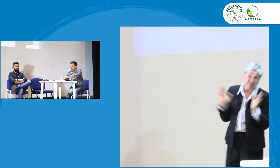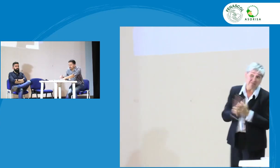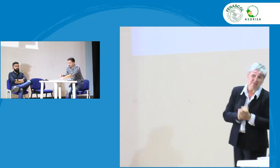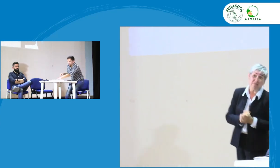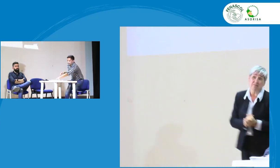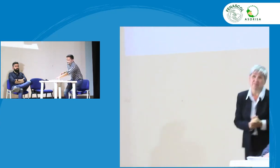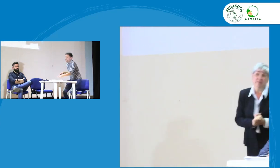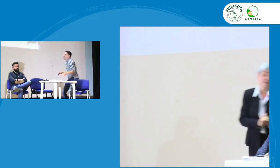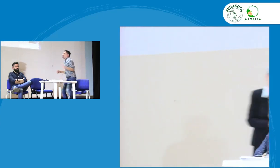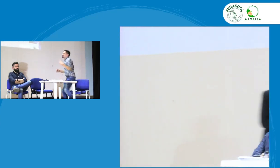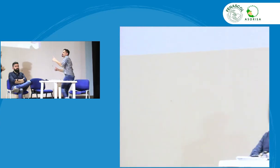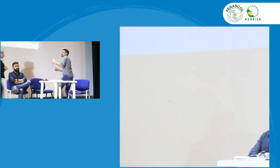creo.